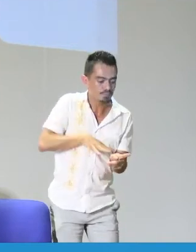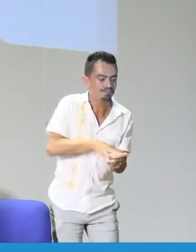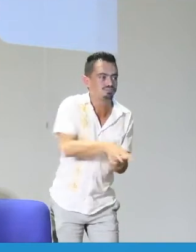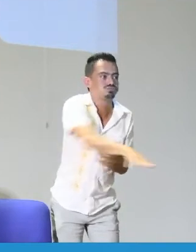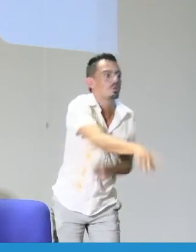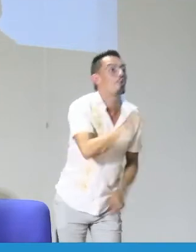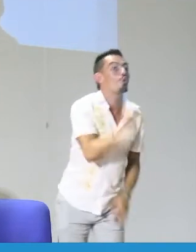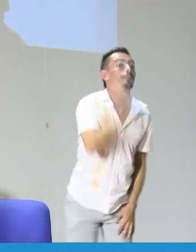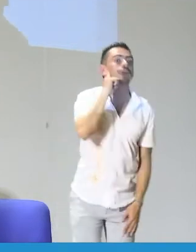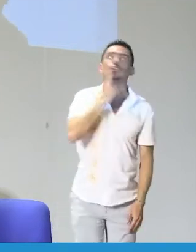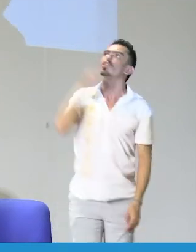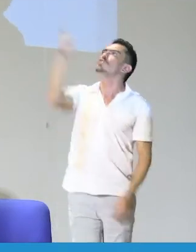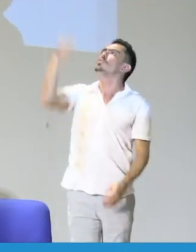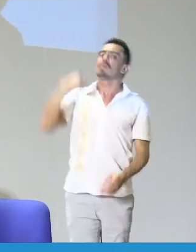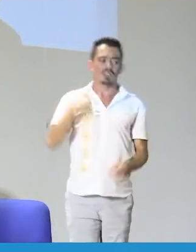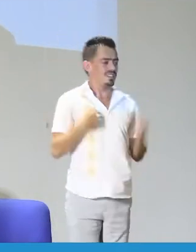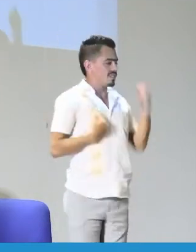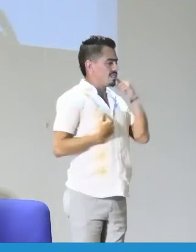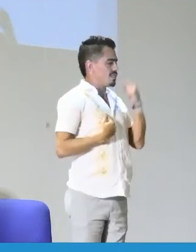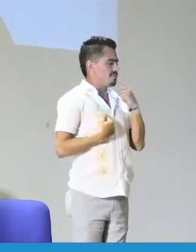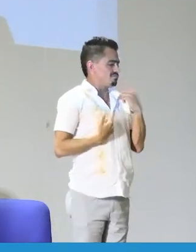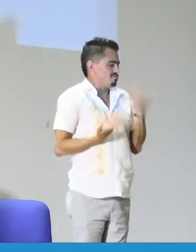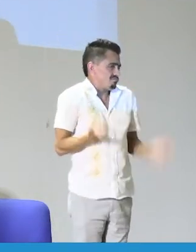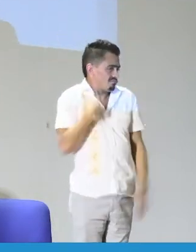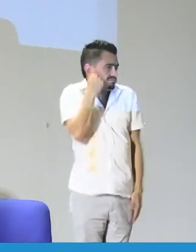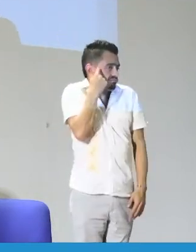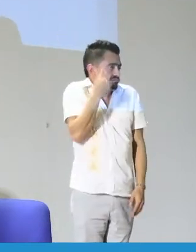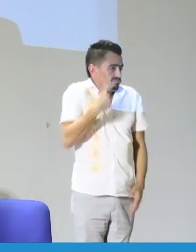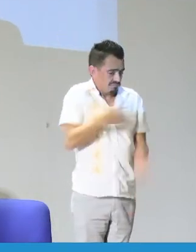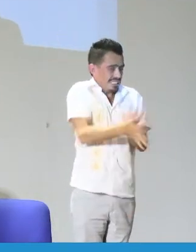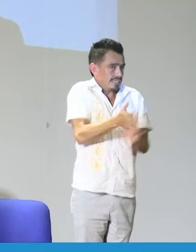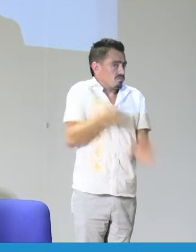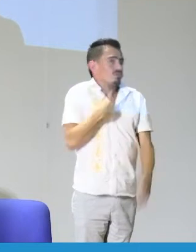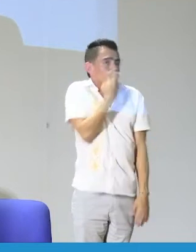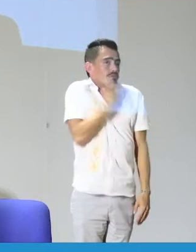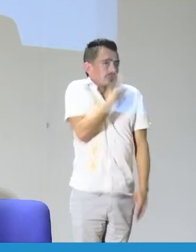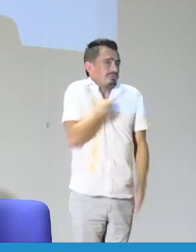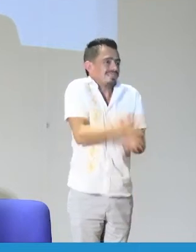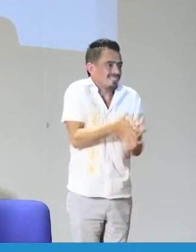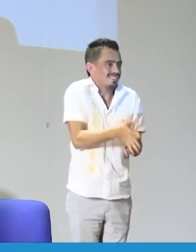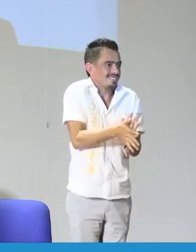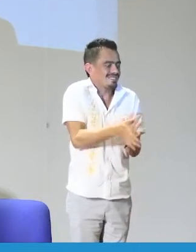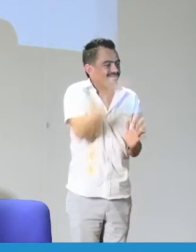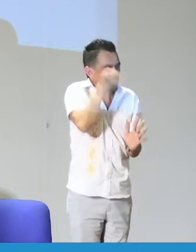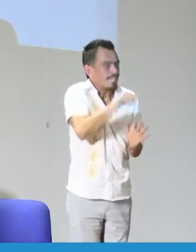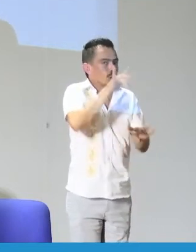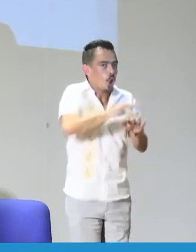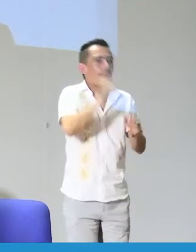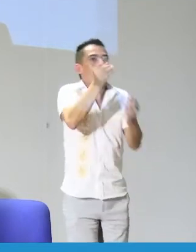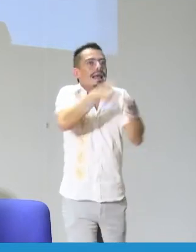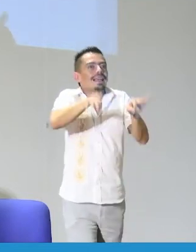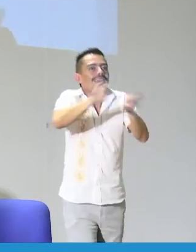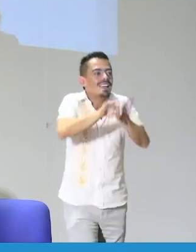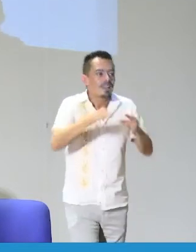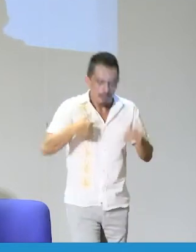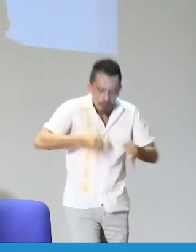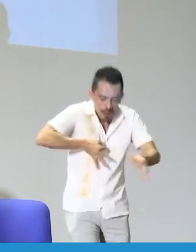algunos elementos del oralismo. Eso va a ser un efecto y una consecuencia, por supuesto, del modelo lingüístico, que por